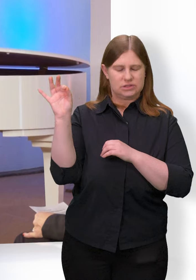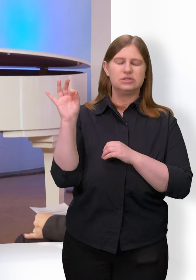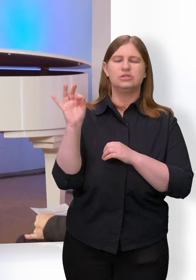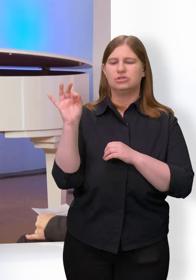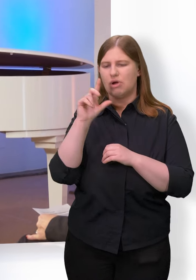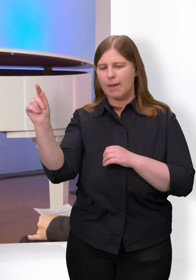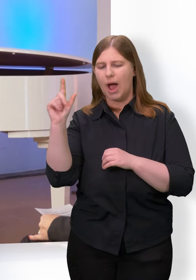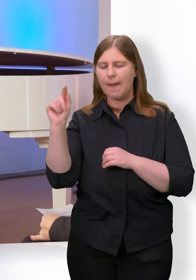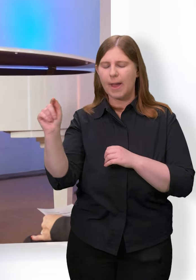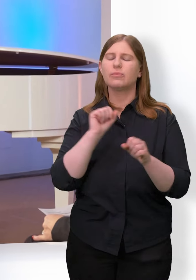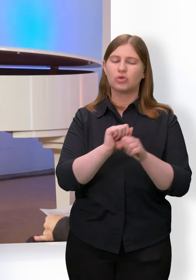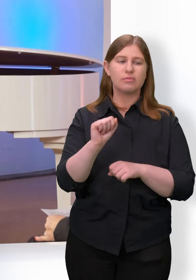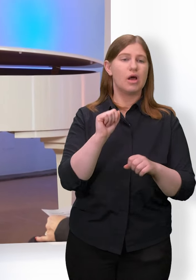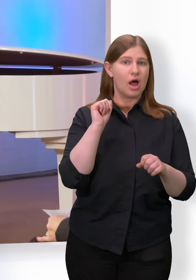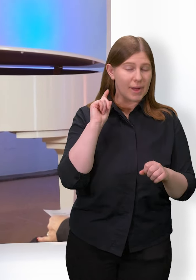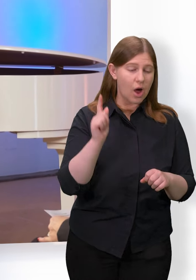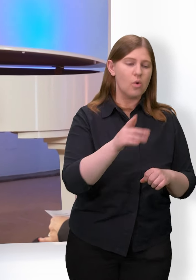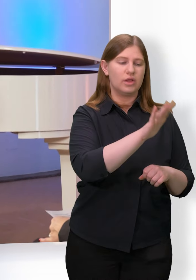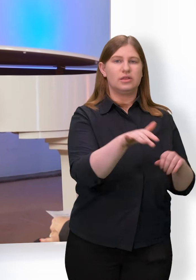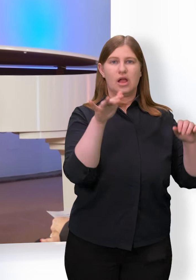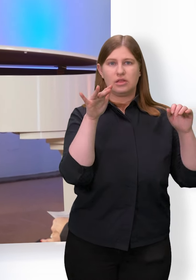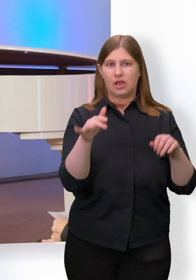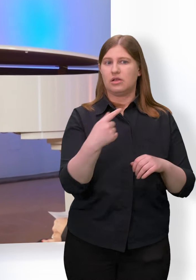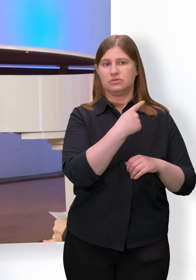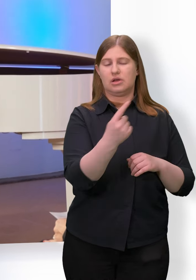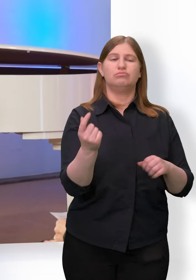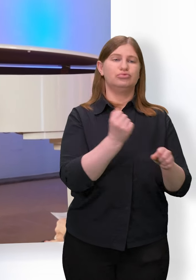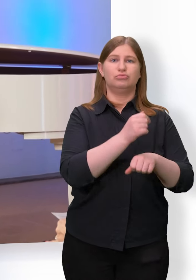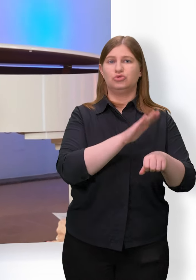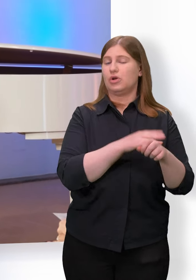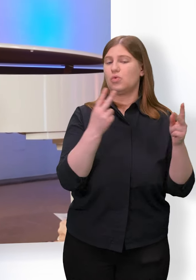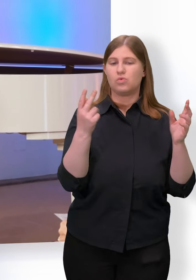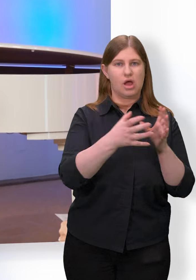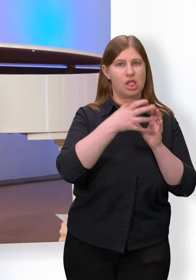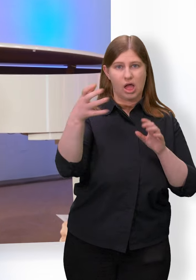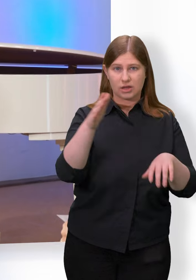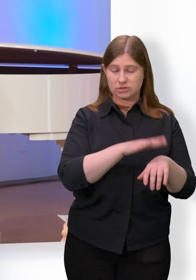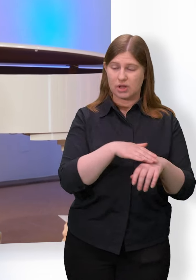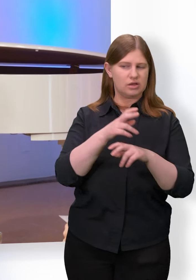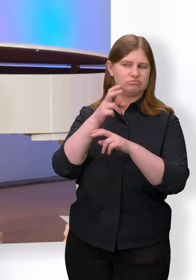Aber wir haben auch Kinder bei uns, die vielleicht für eine bestimmte Zeit oder auch lange Zeit nicht nach Hause dürfen,